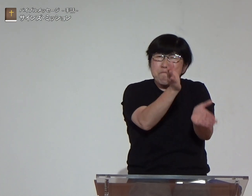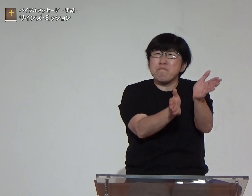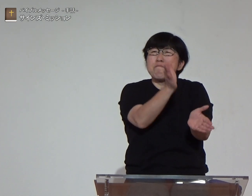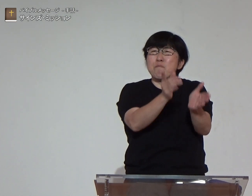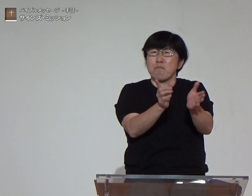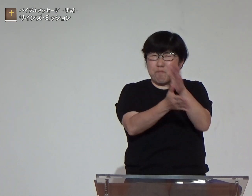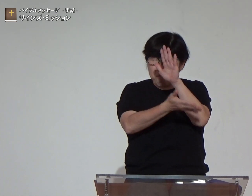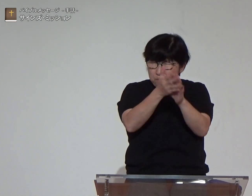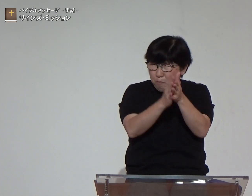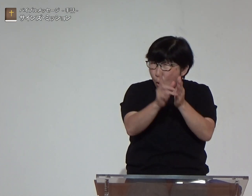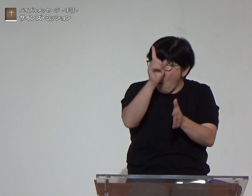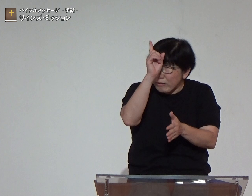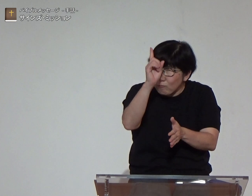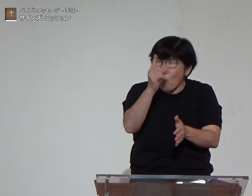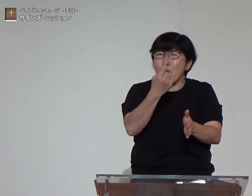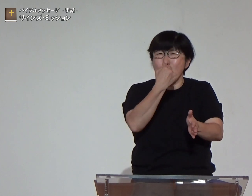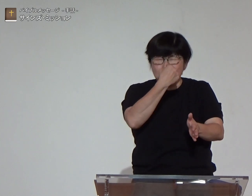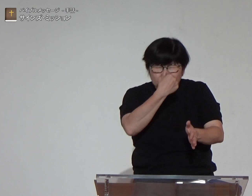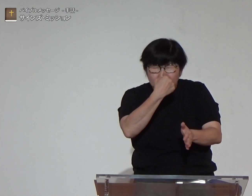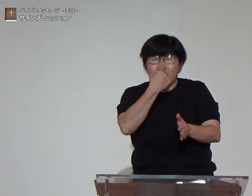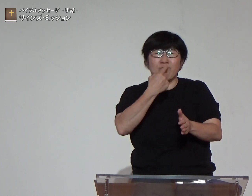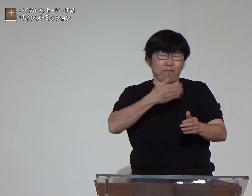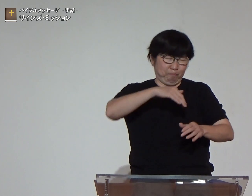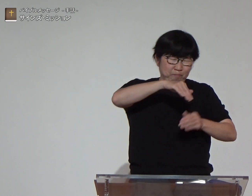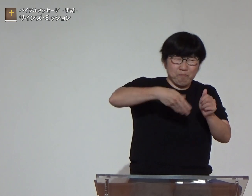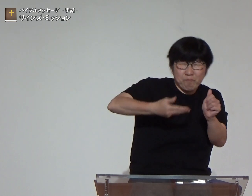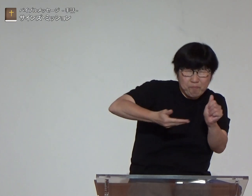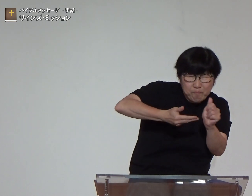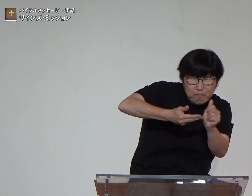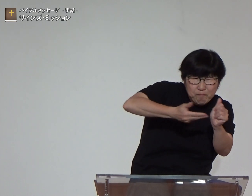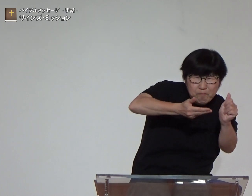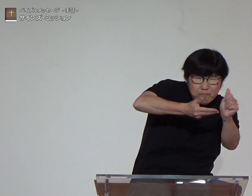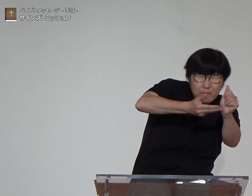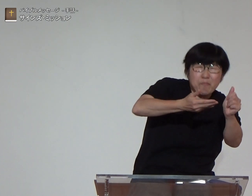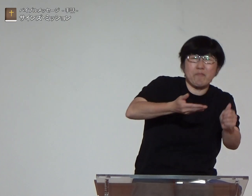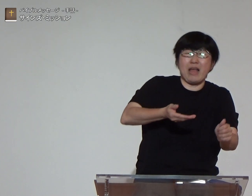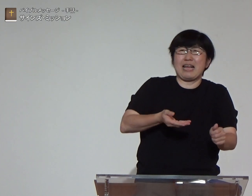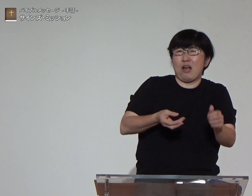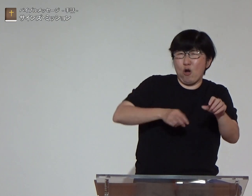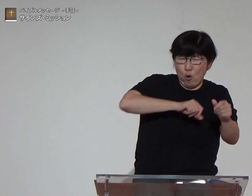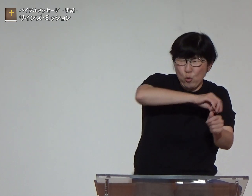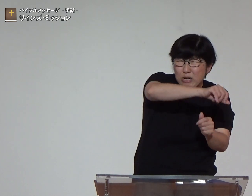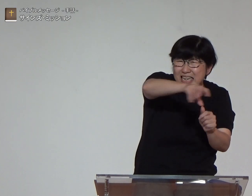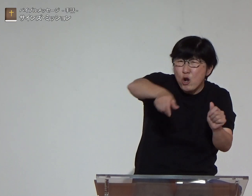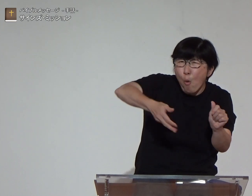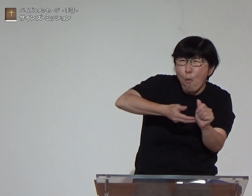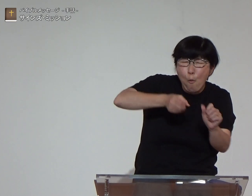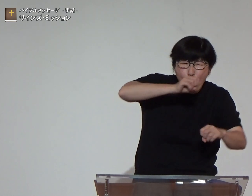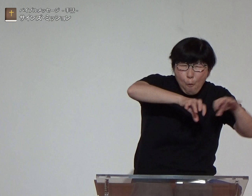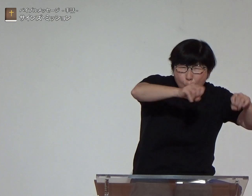私がお世話をしてもう一度周りに肥料をやって